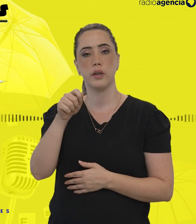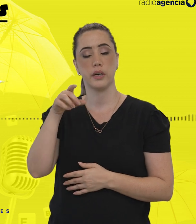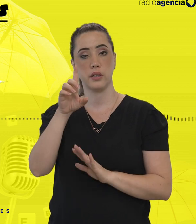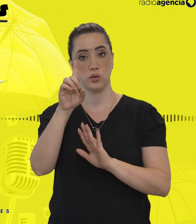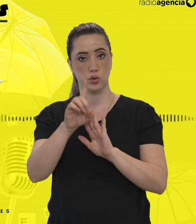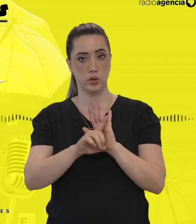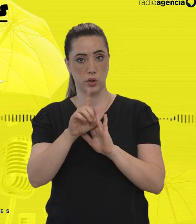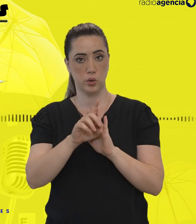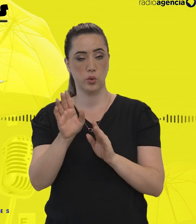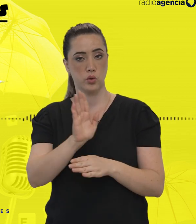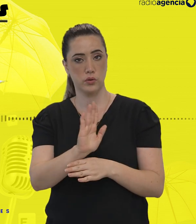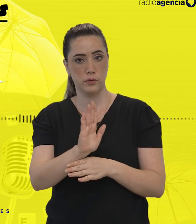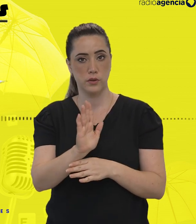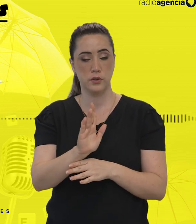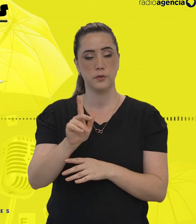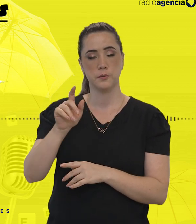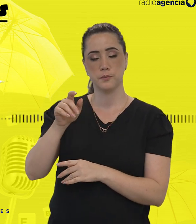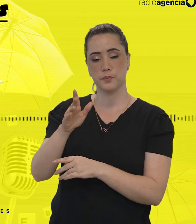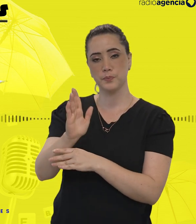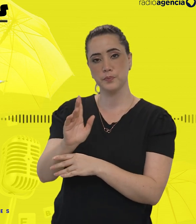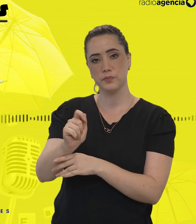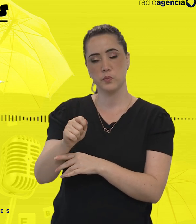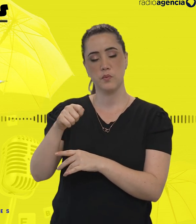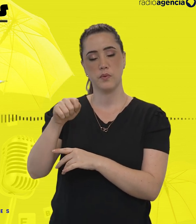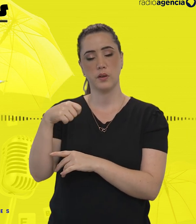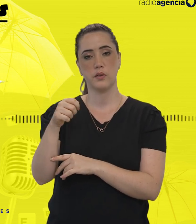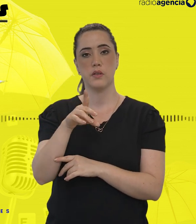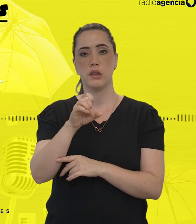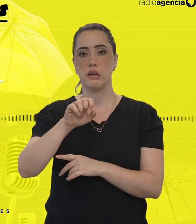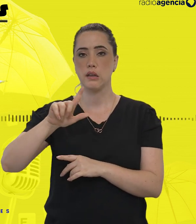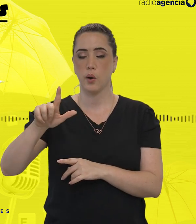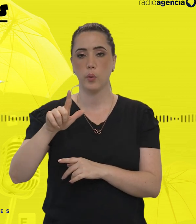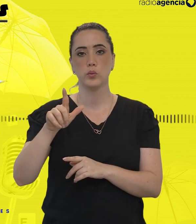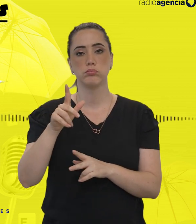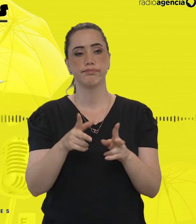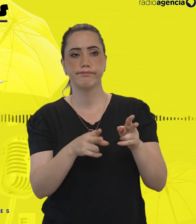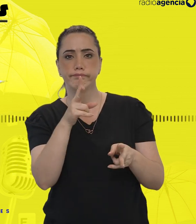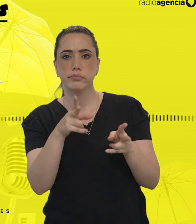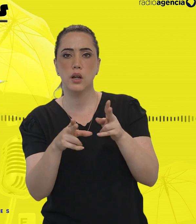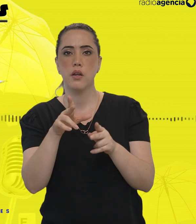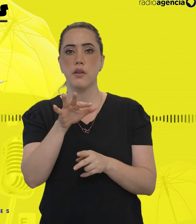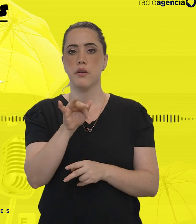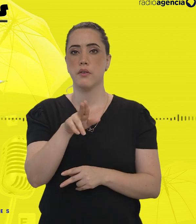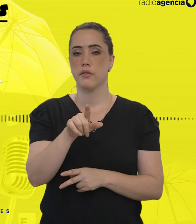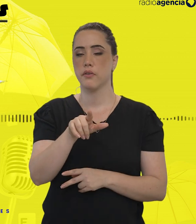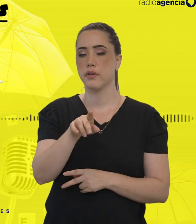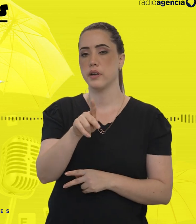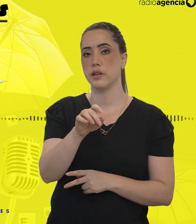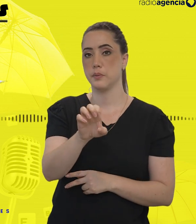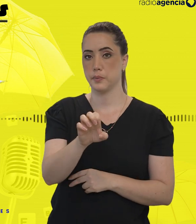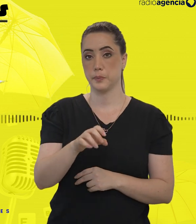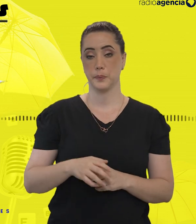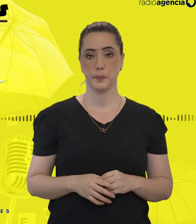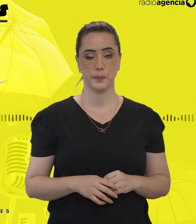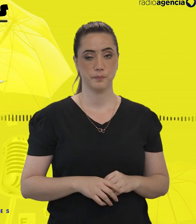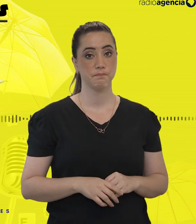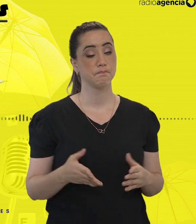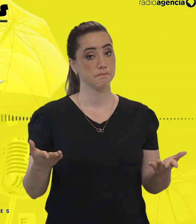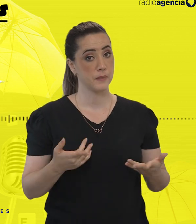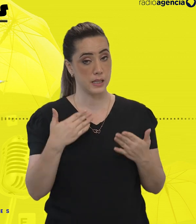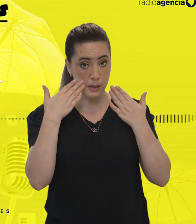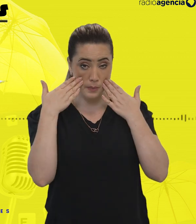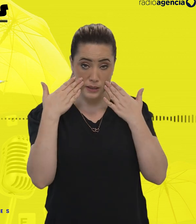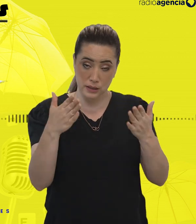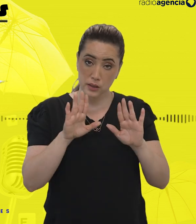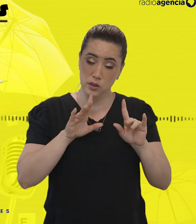captação de imagens de Daniel Hiroshi. A montagem do videocast fica por conta de Felipe Leite e de Fernando Miranda. Essa série